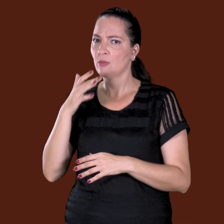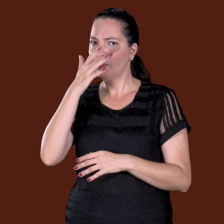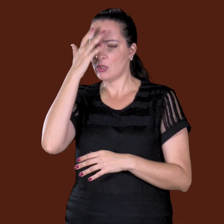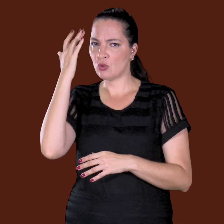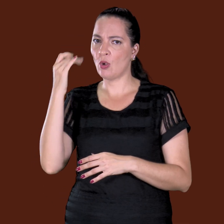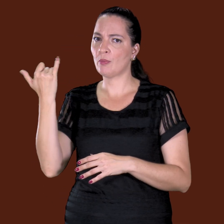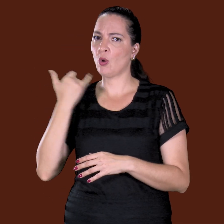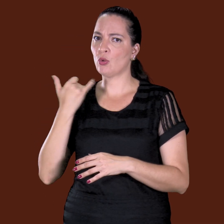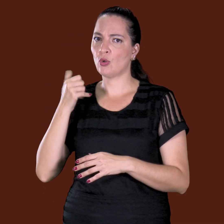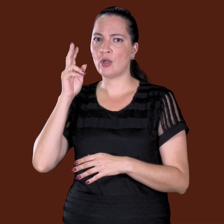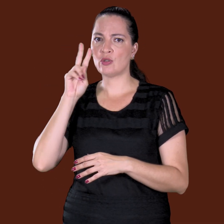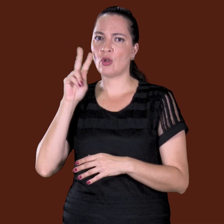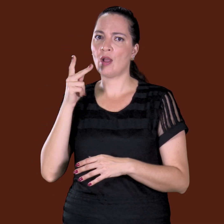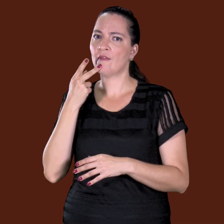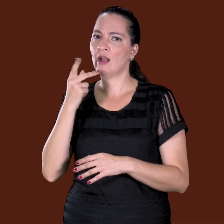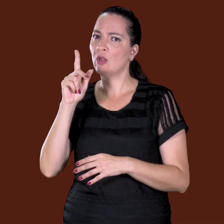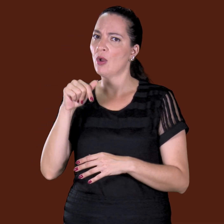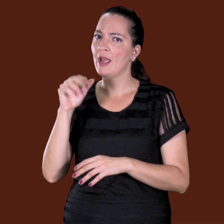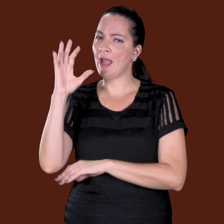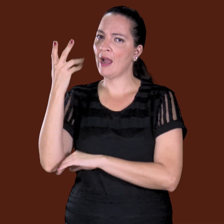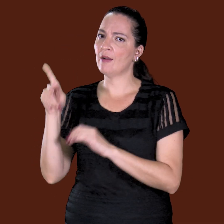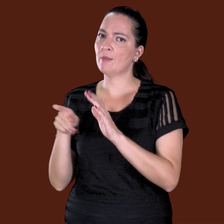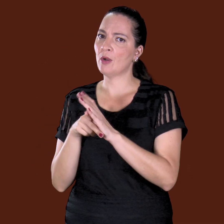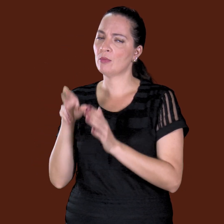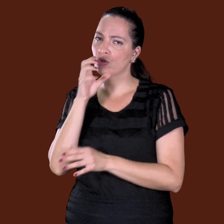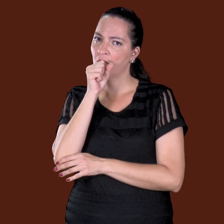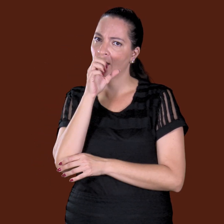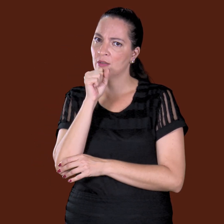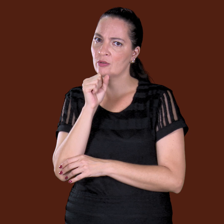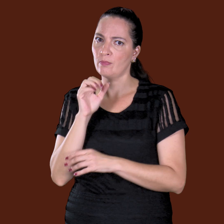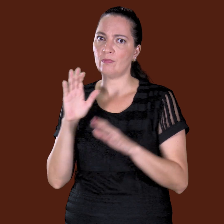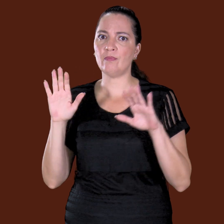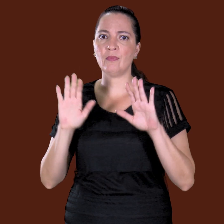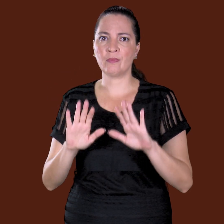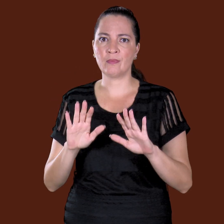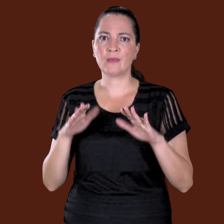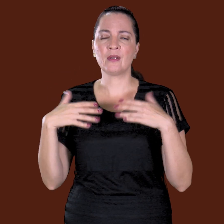história, me contaram como sendo um pé de laranja. Mas quando eu...